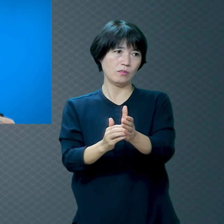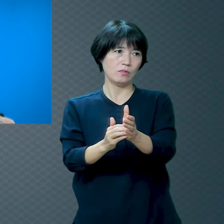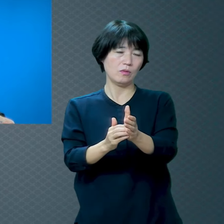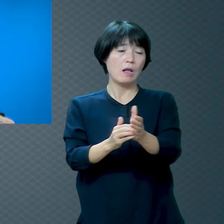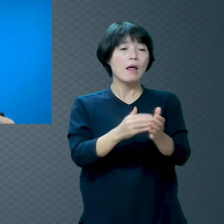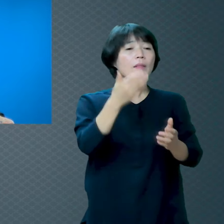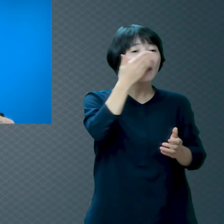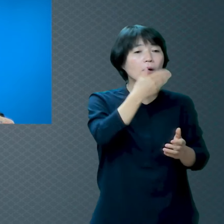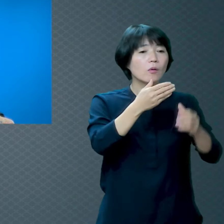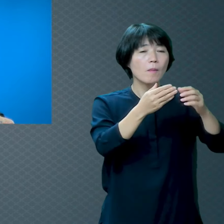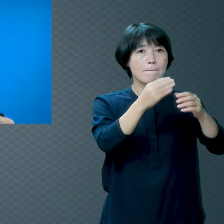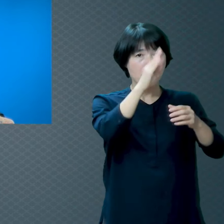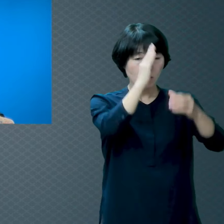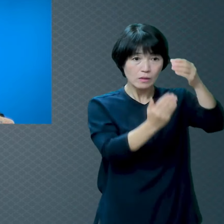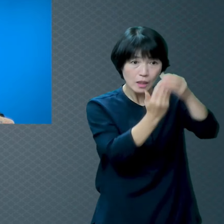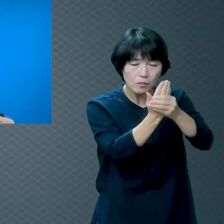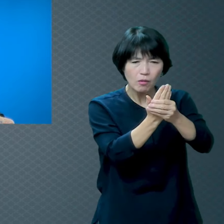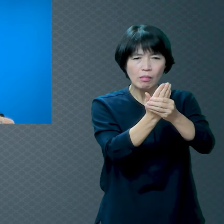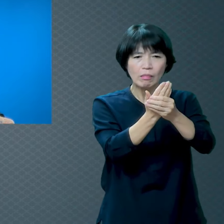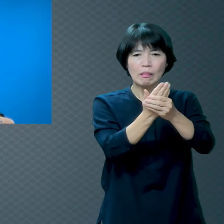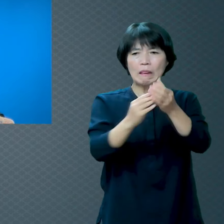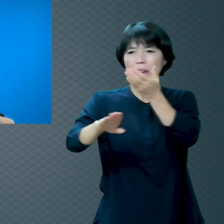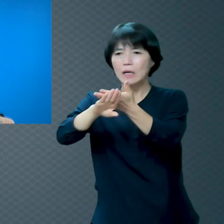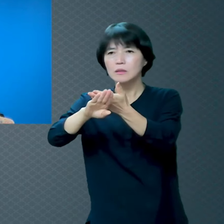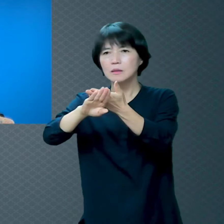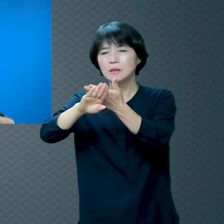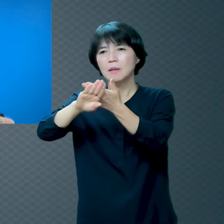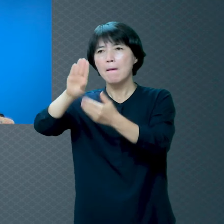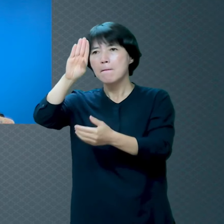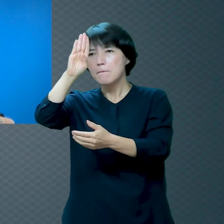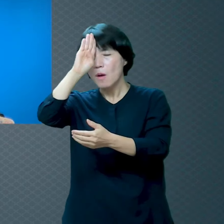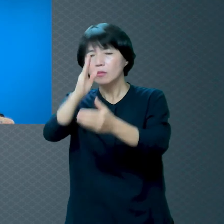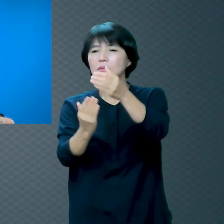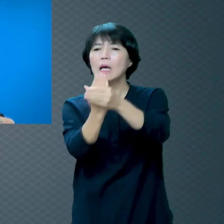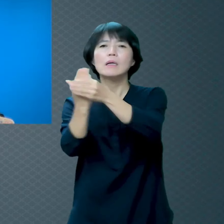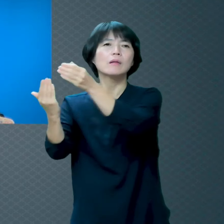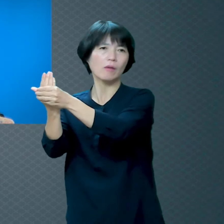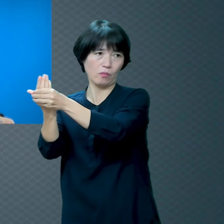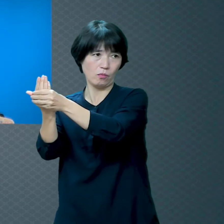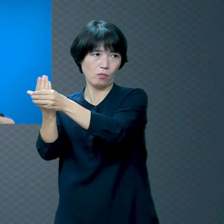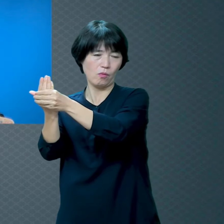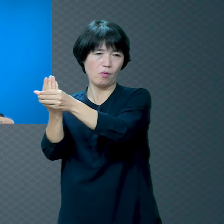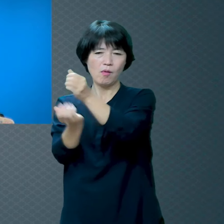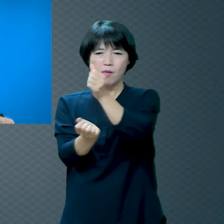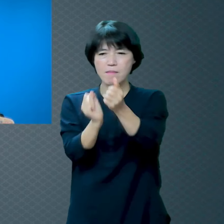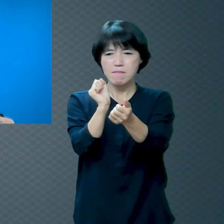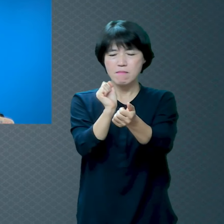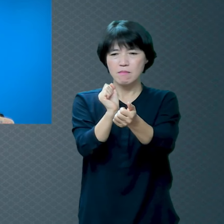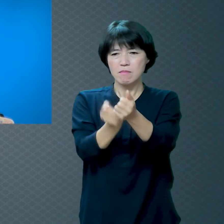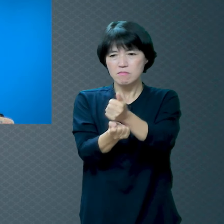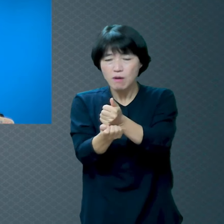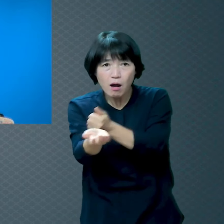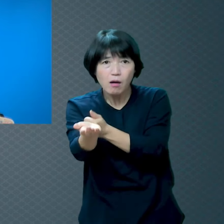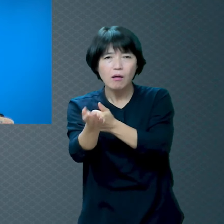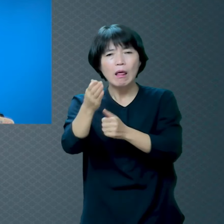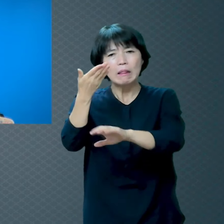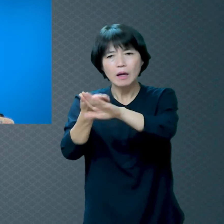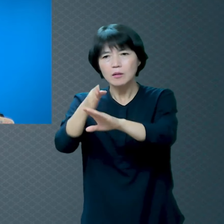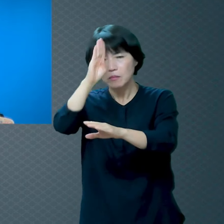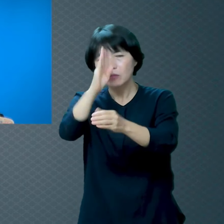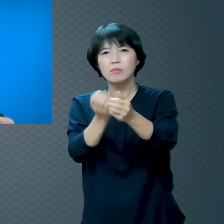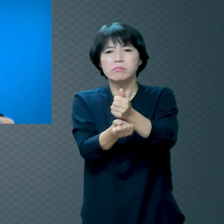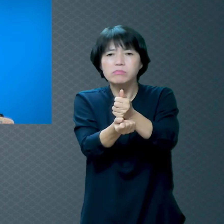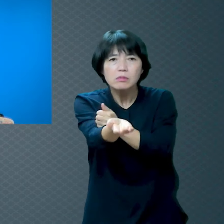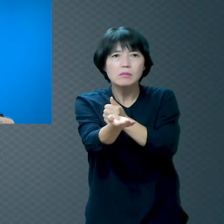합병증이 있잖아요 제가 어머님 때문에 병원을 한 30년 이상을 계속